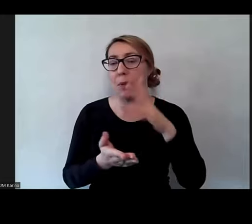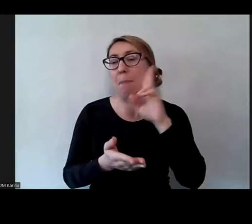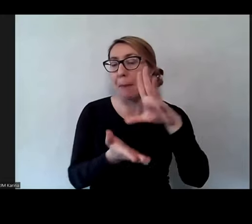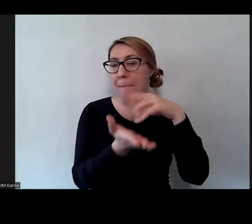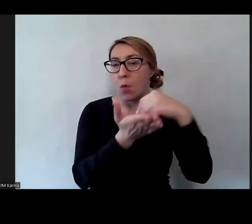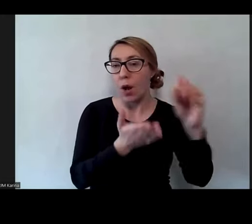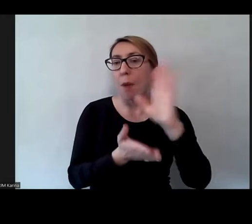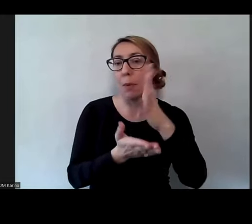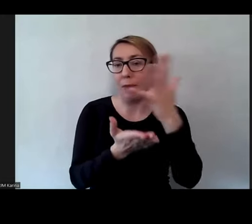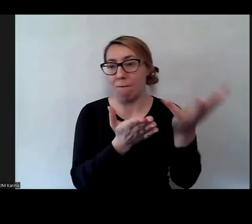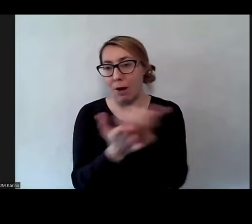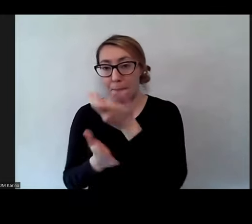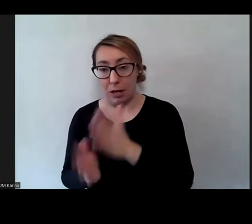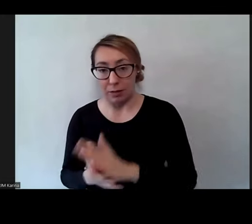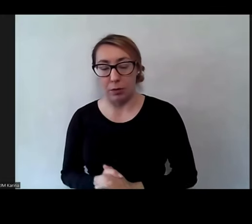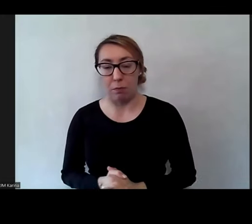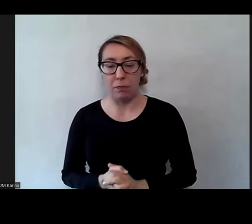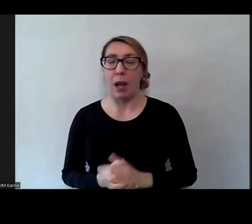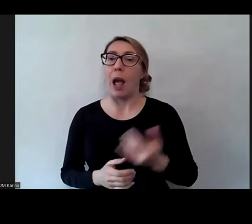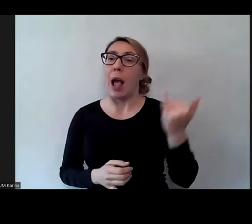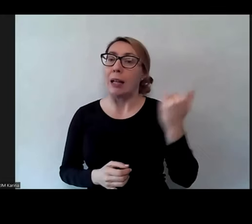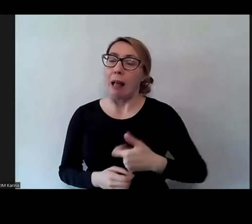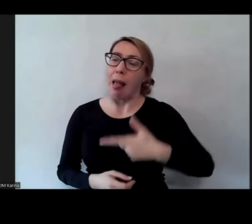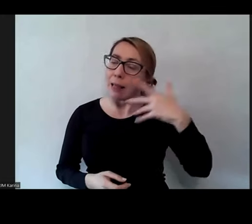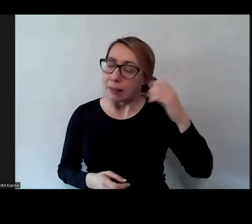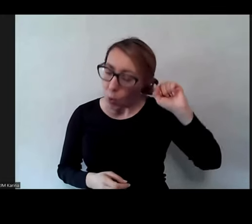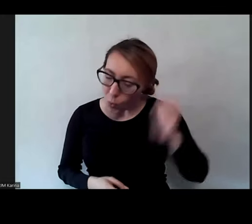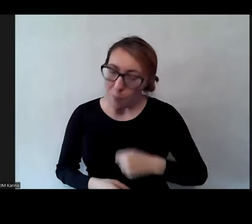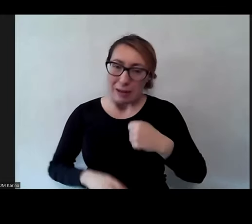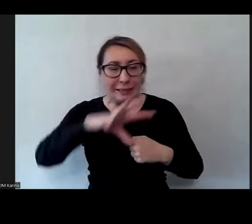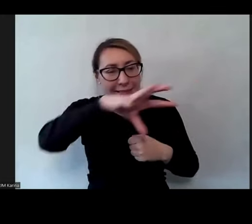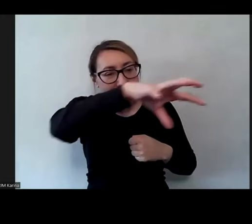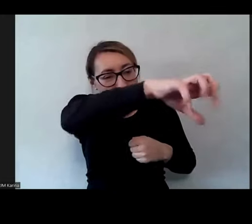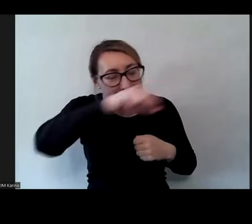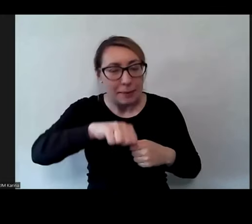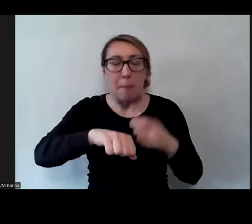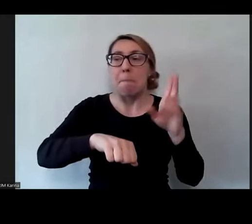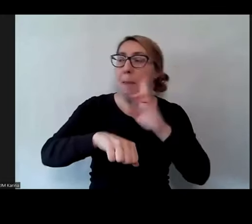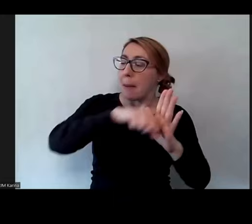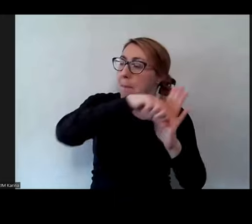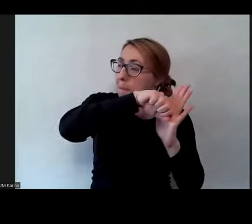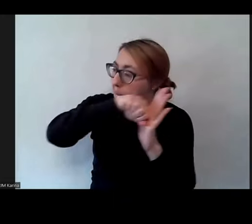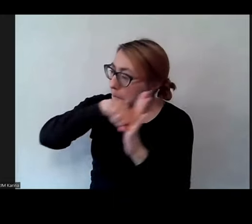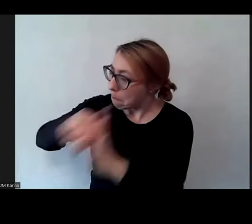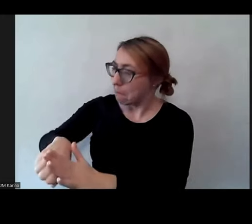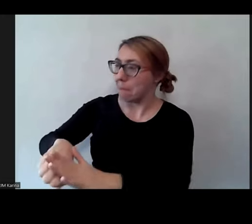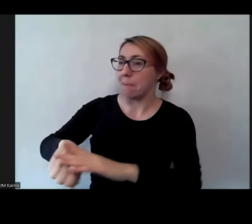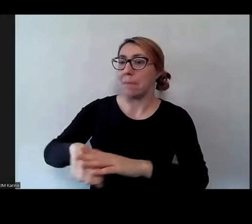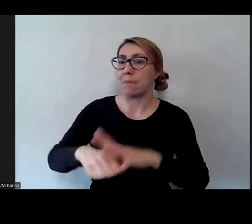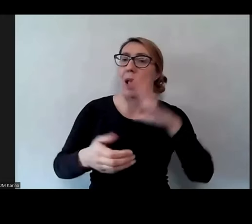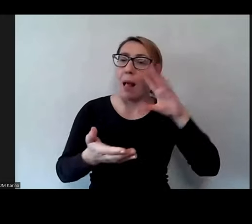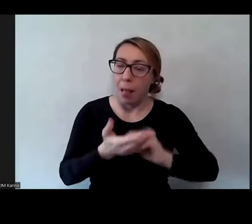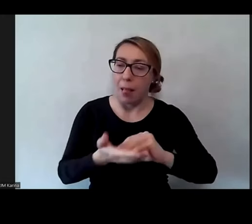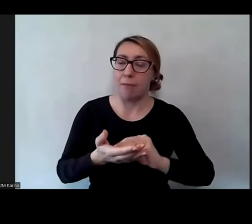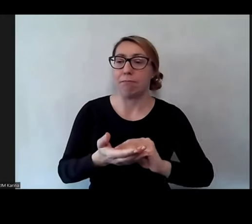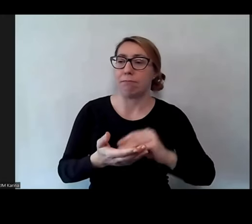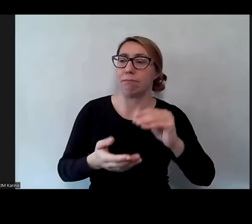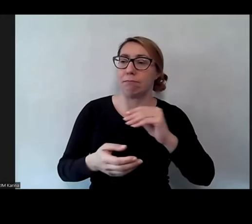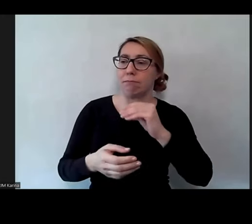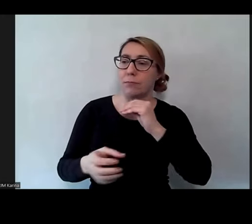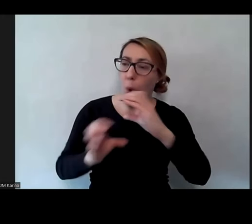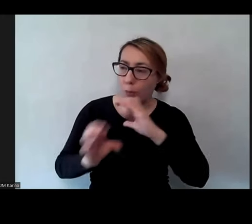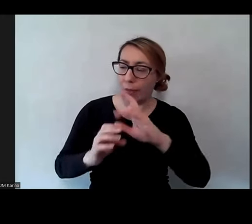i potem sobie weźmiesz. Dziecko nie odpuszcza, podejmuje jeszcze jedną próbę, mamusia cofa rączkę i powtarza ten komunikat.